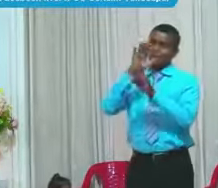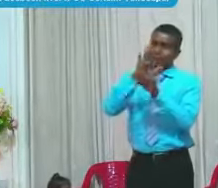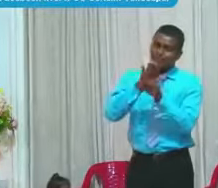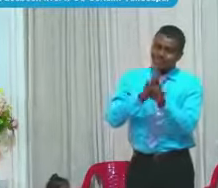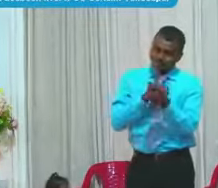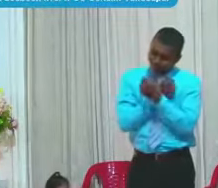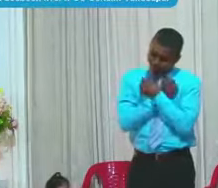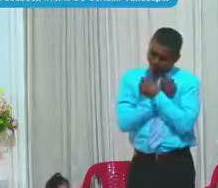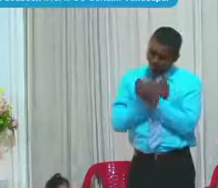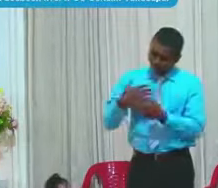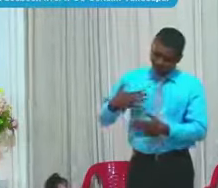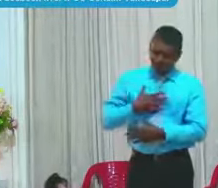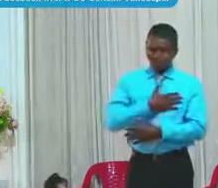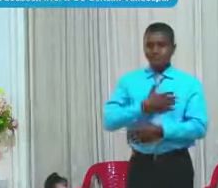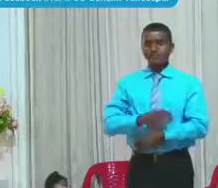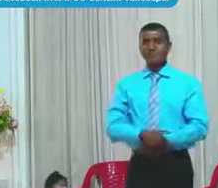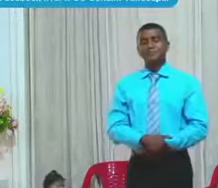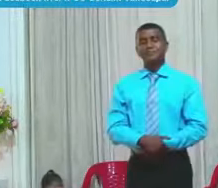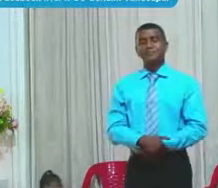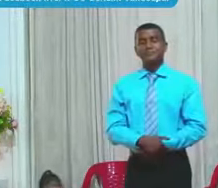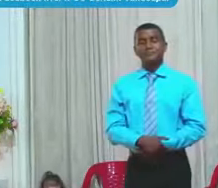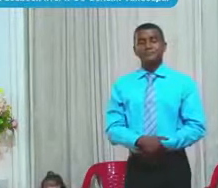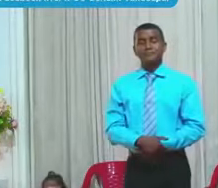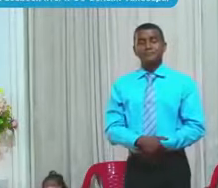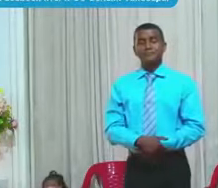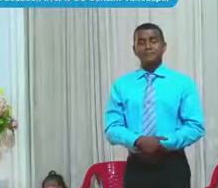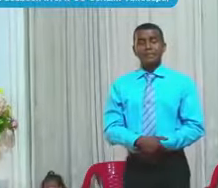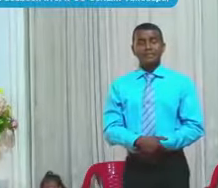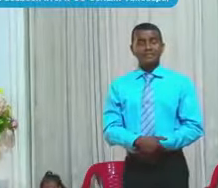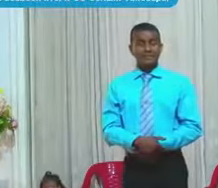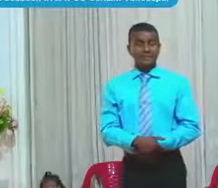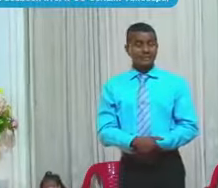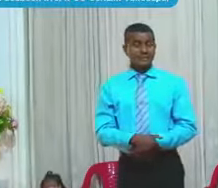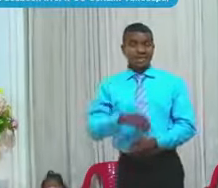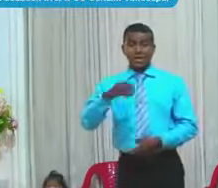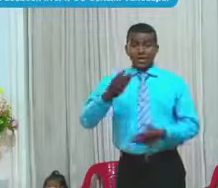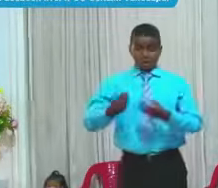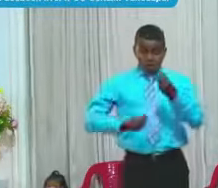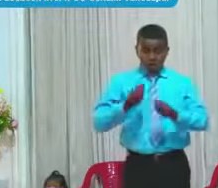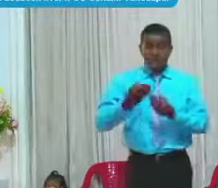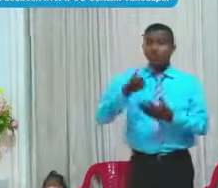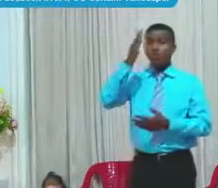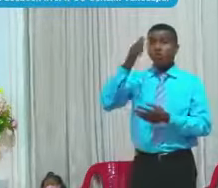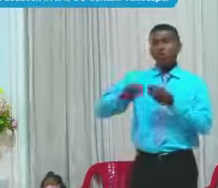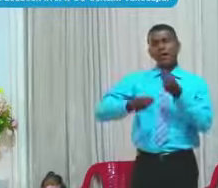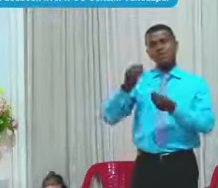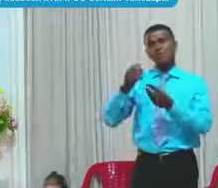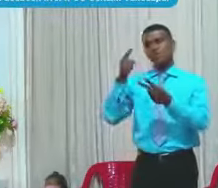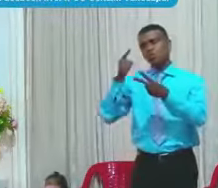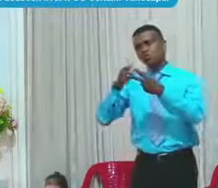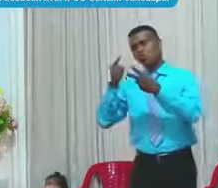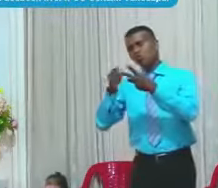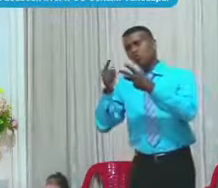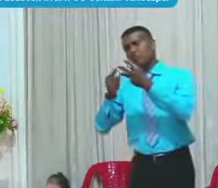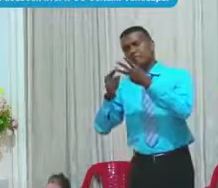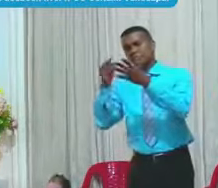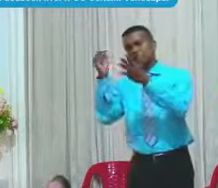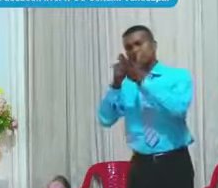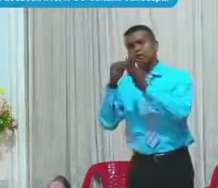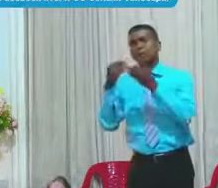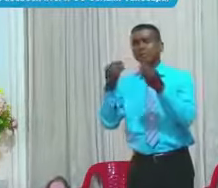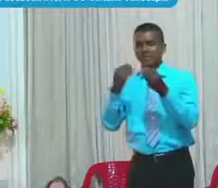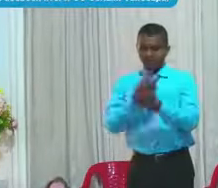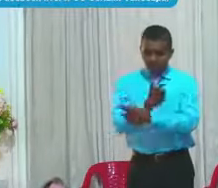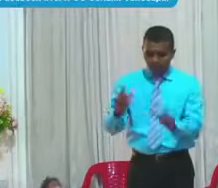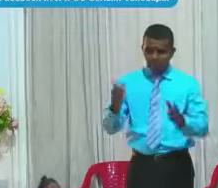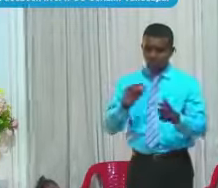misericordia Y esto lo hace De Dios Hablarle al hombre Lo hace dos y tres veces Para librarlo De la muerte De